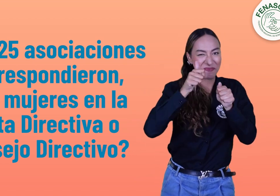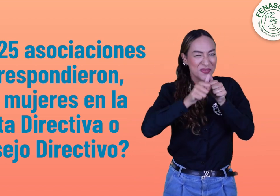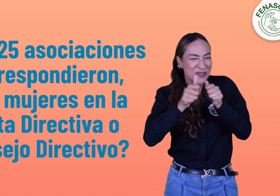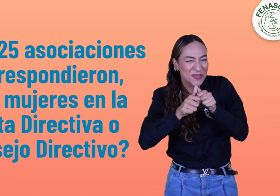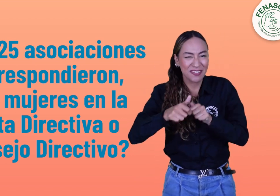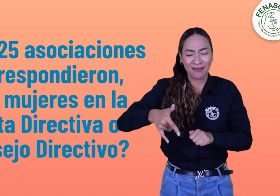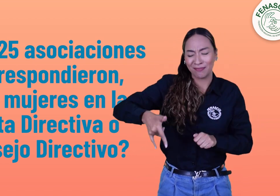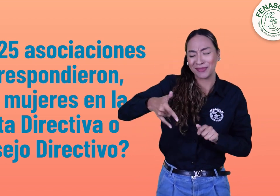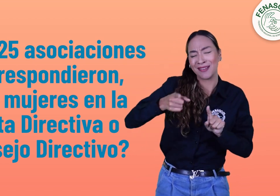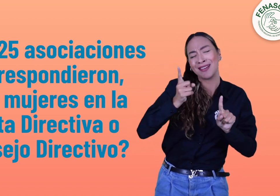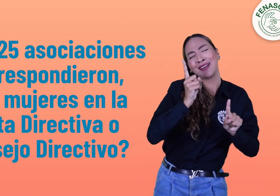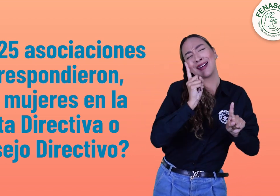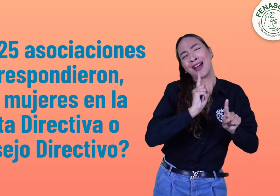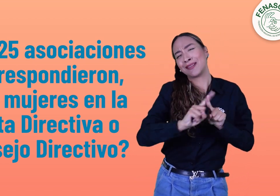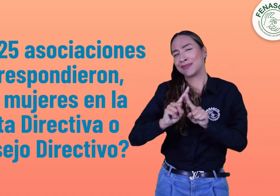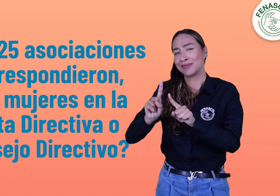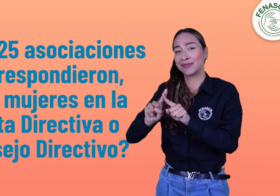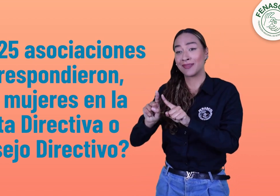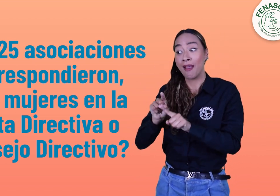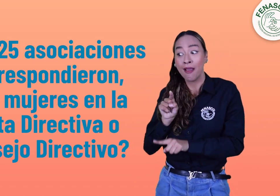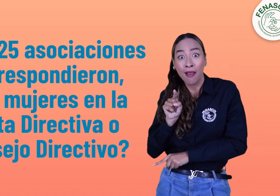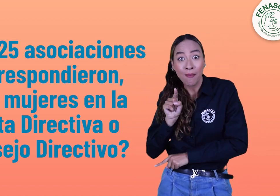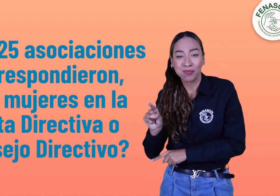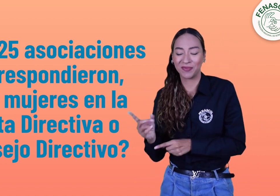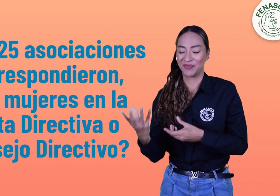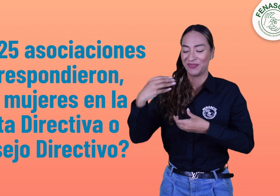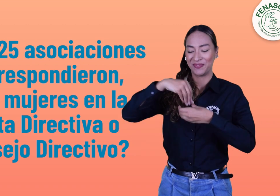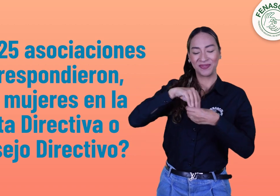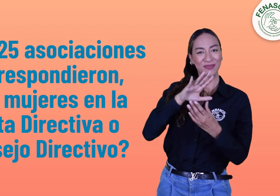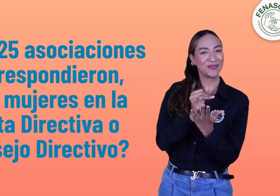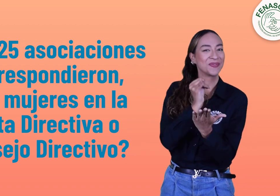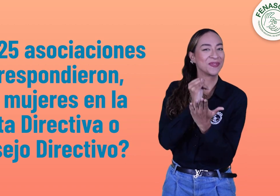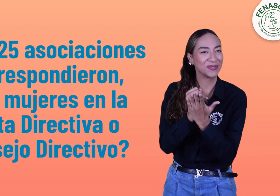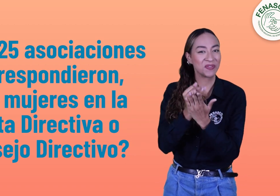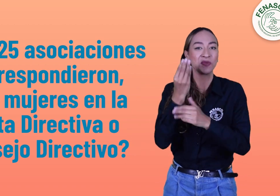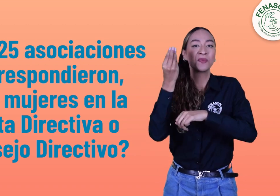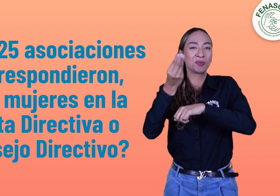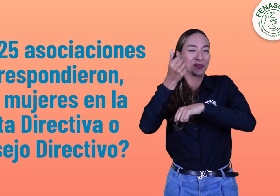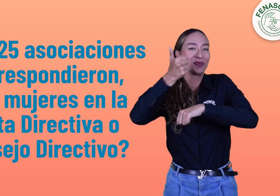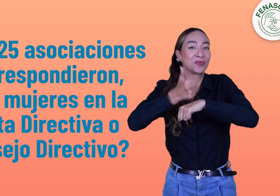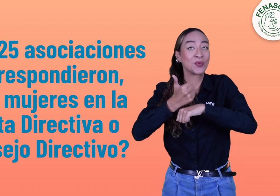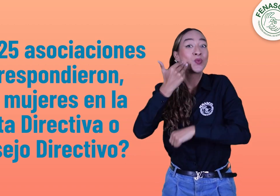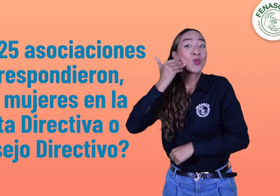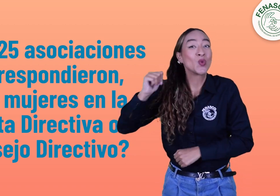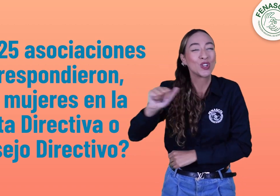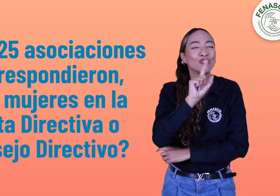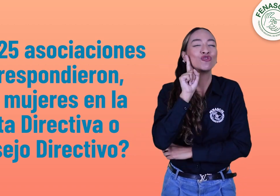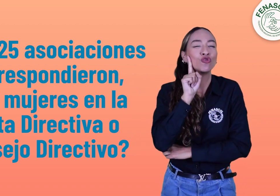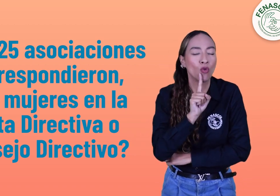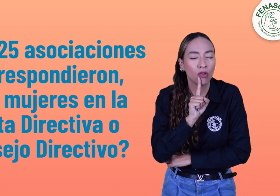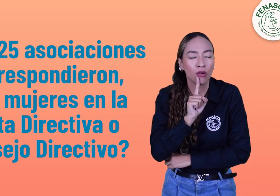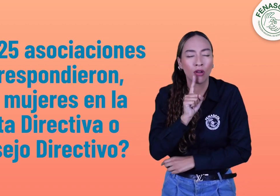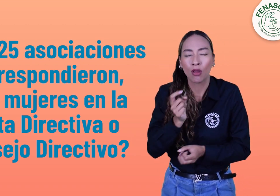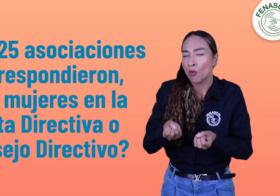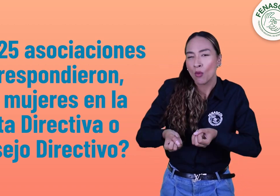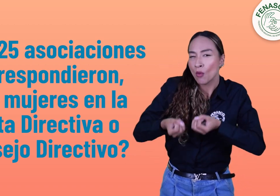presidentes, vocales, secretarias, tesoreras, secretarias ejecutivas, entre otros.